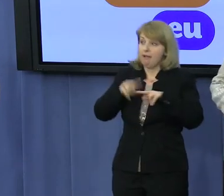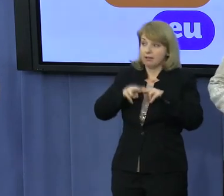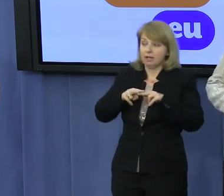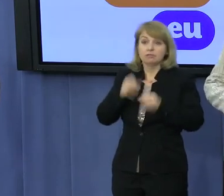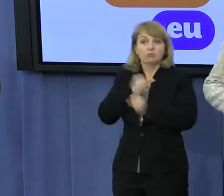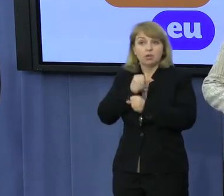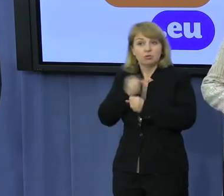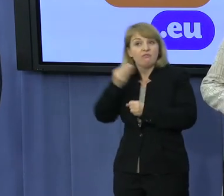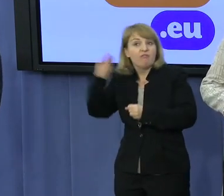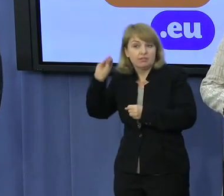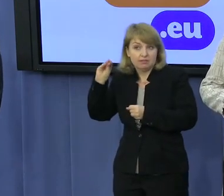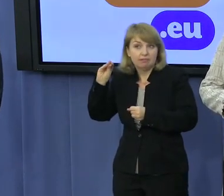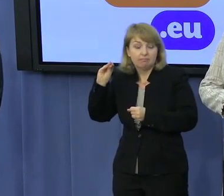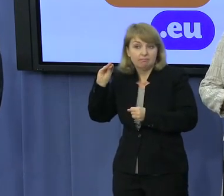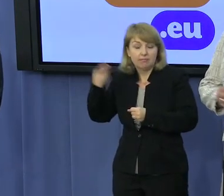Polacy.